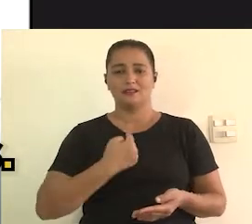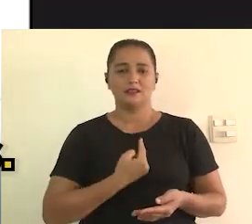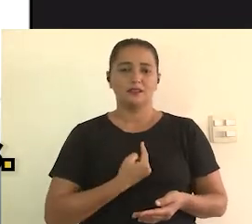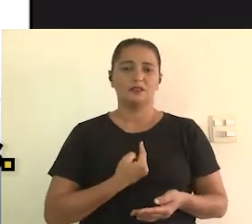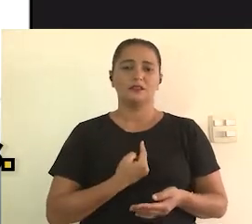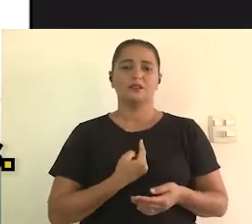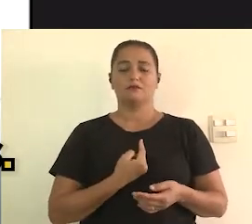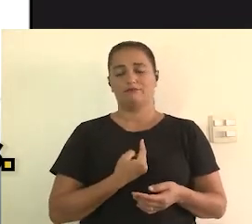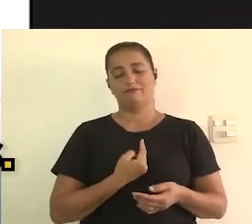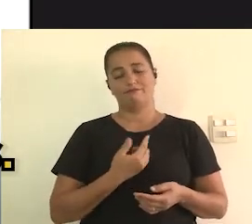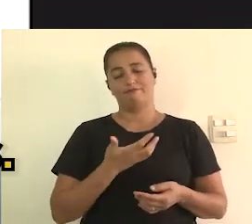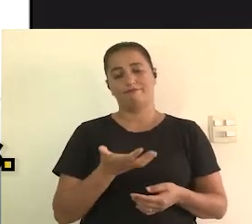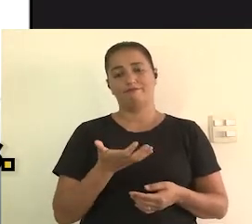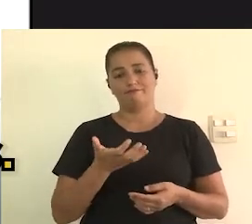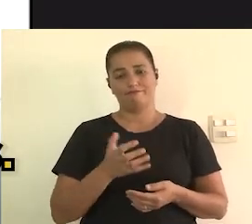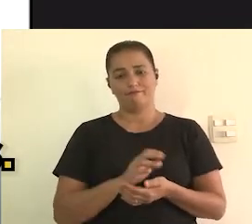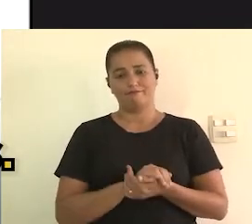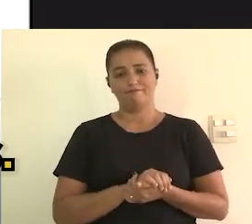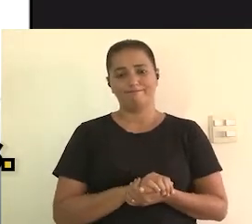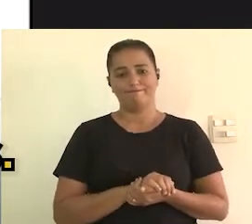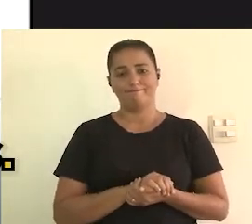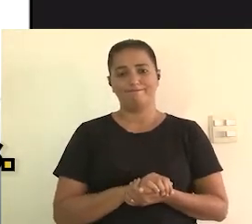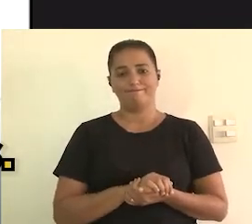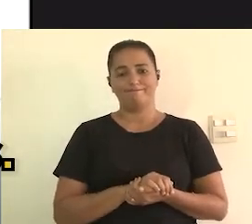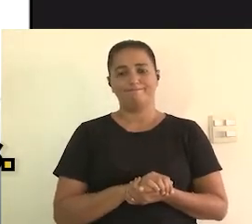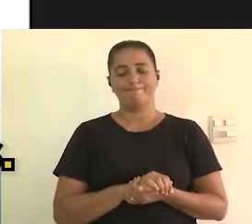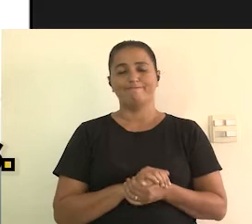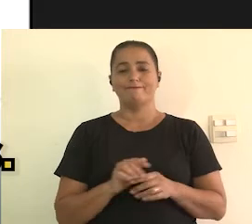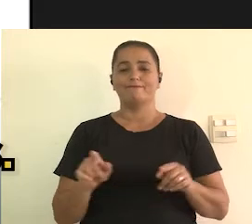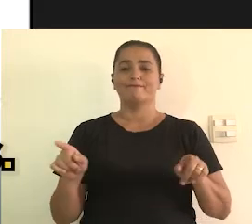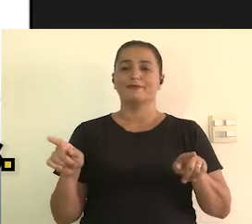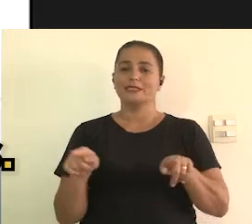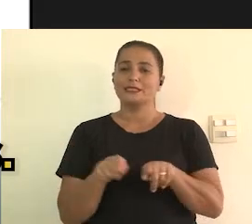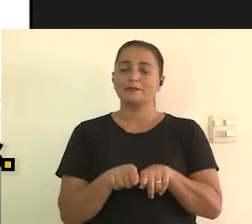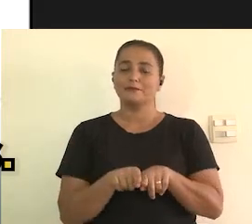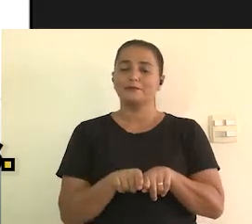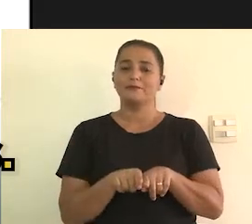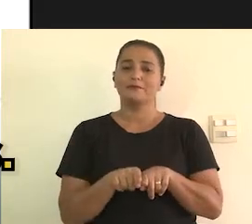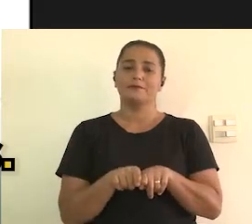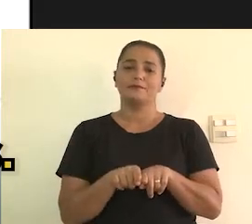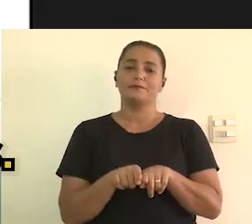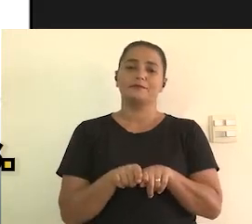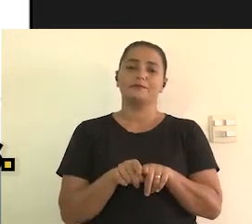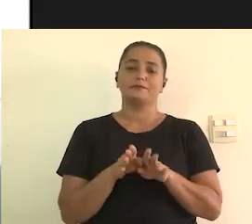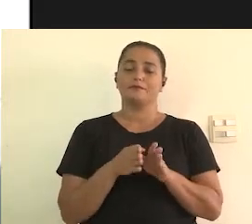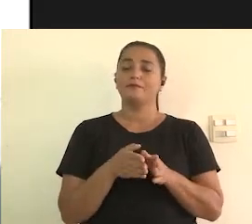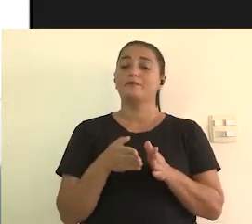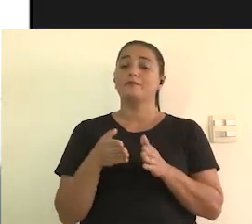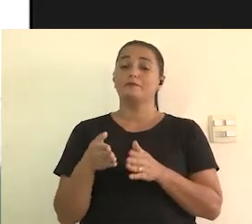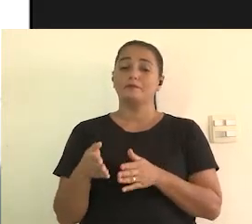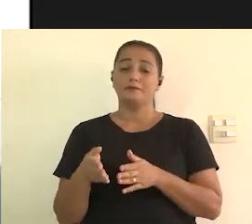conseguimos atingir a qualidade que nós gostaríamos.